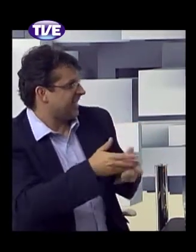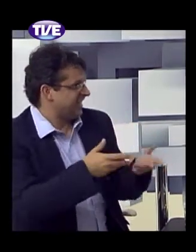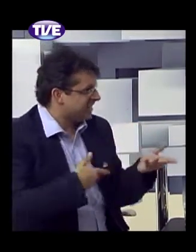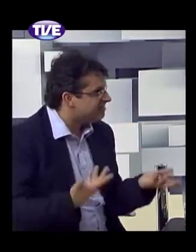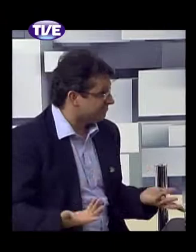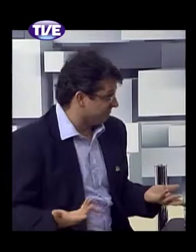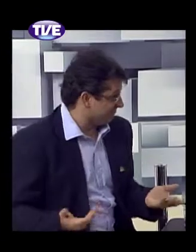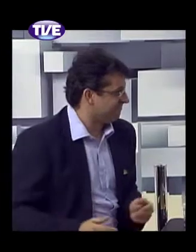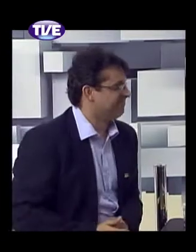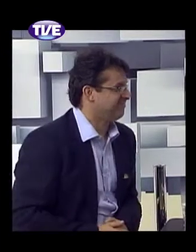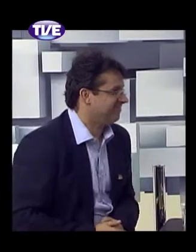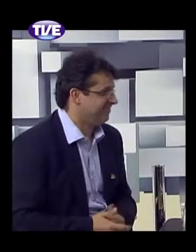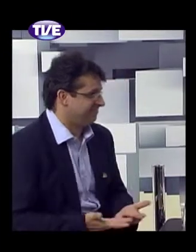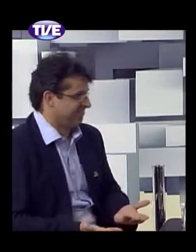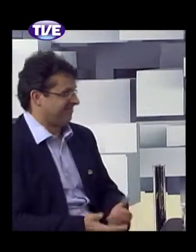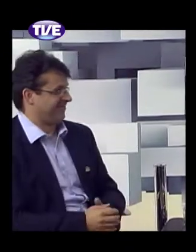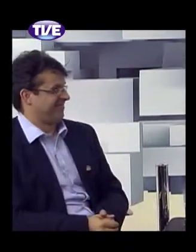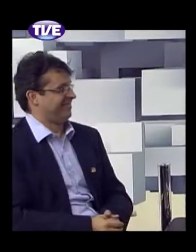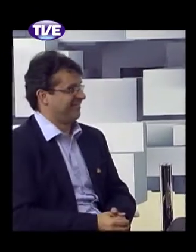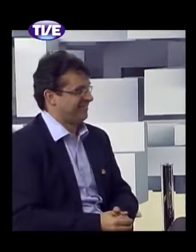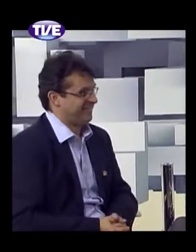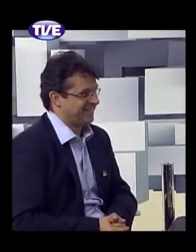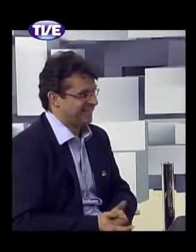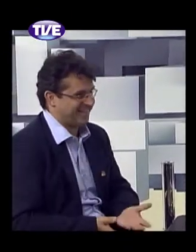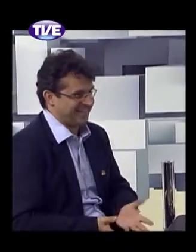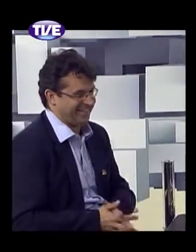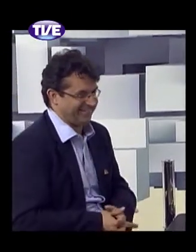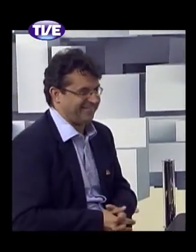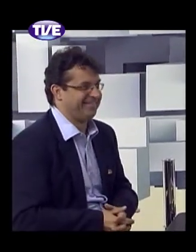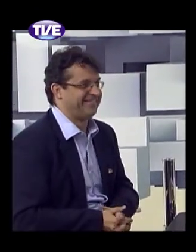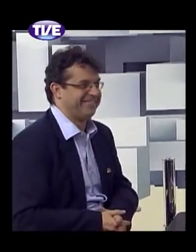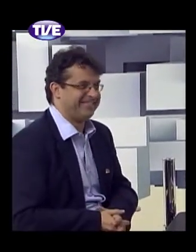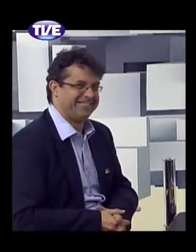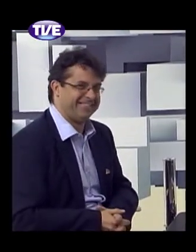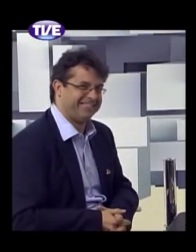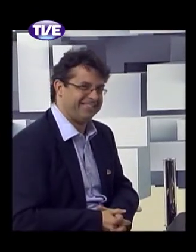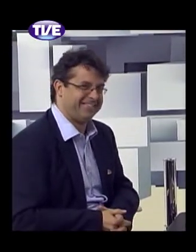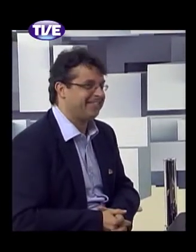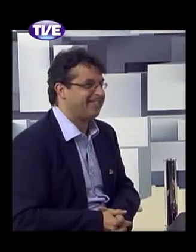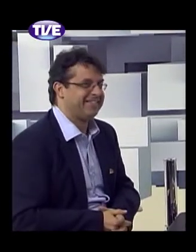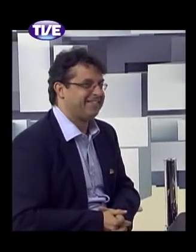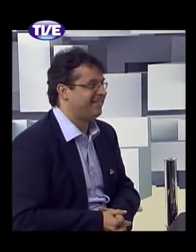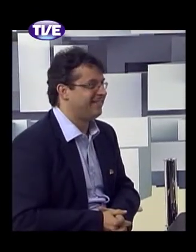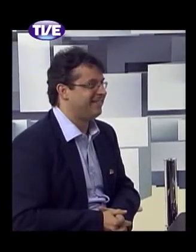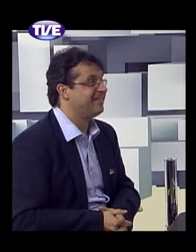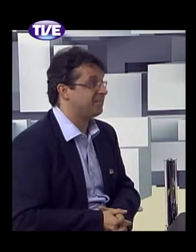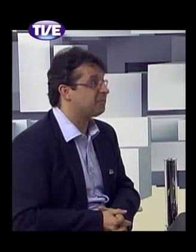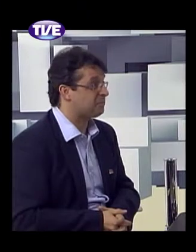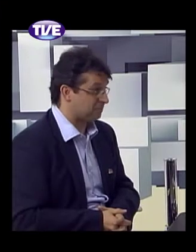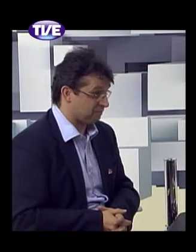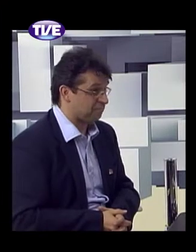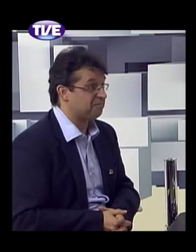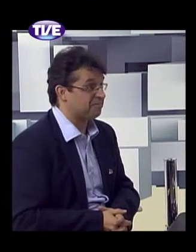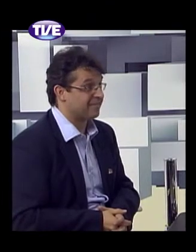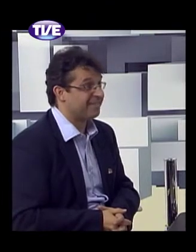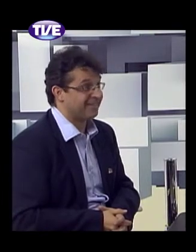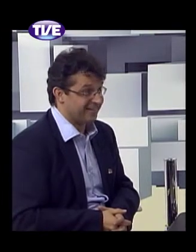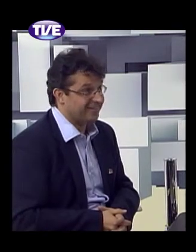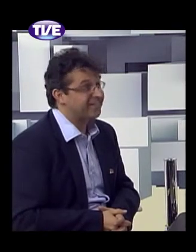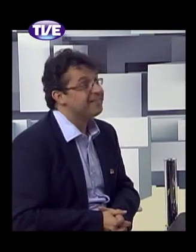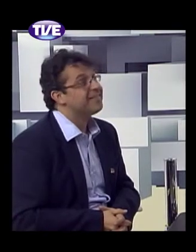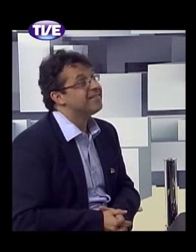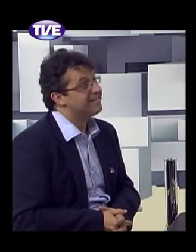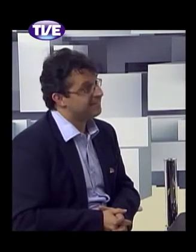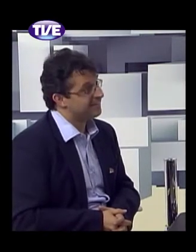sotaques ou mesmo variações mesmo de sinais para dizer as mesmas coisas. É verdade. Não, e é incrível, né? Porque falamos a mesma